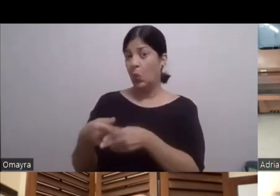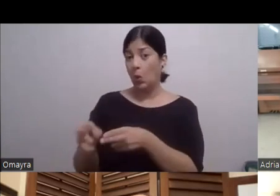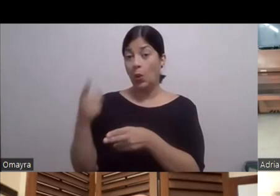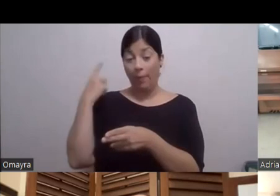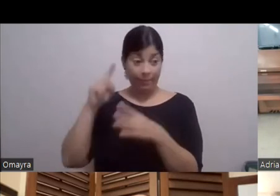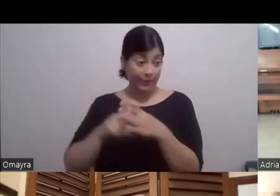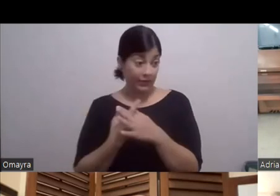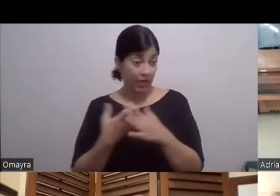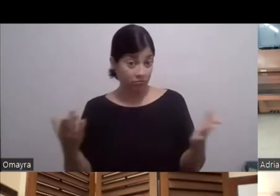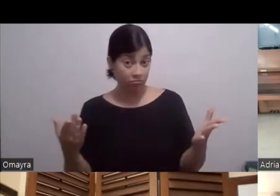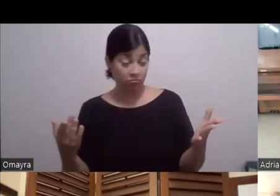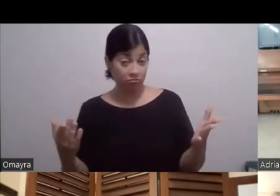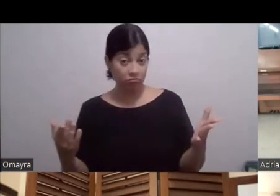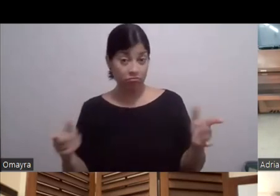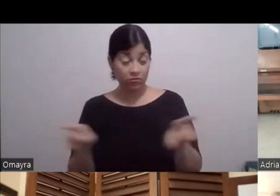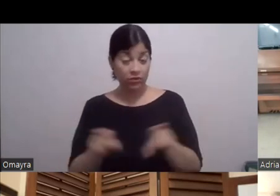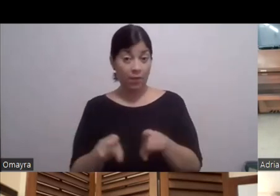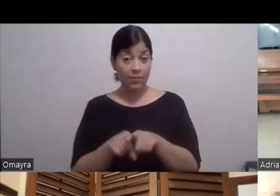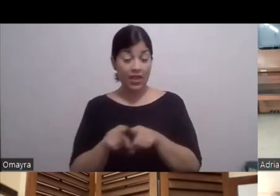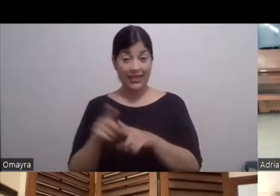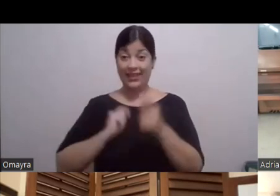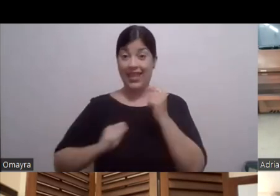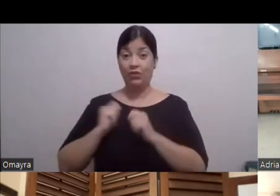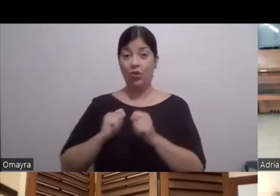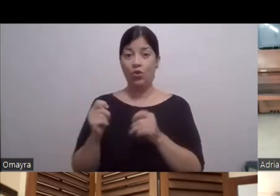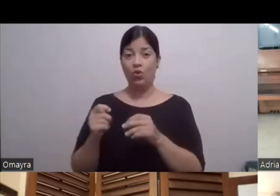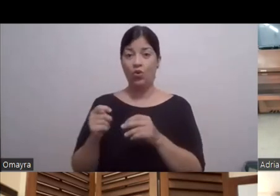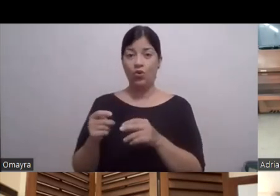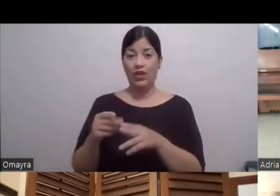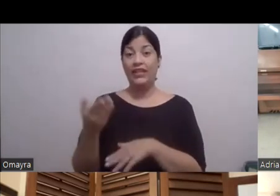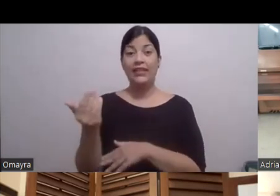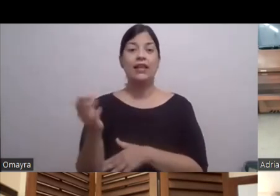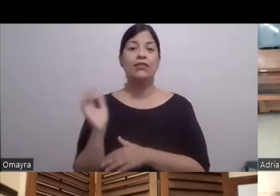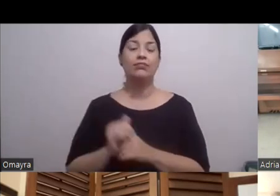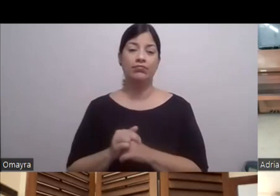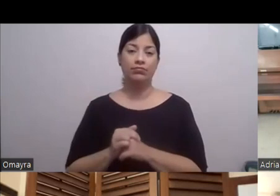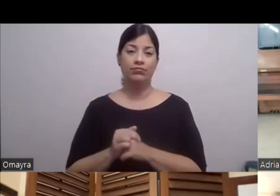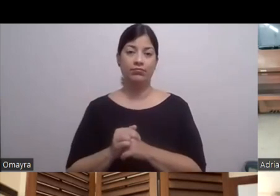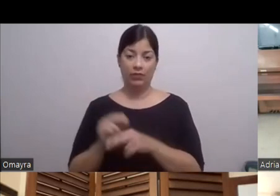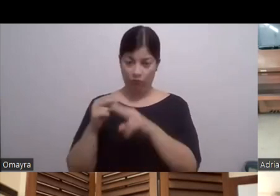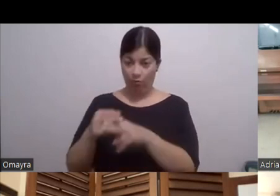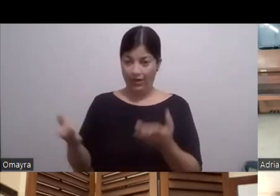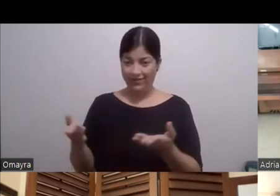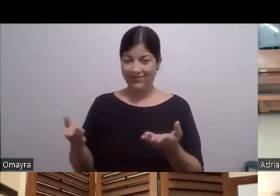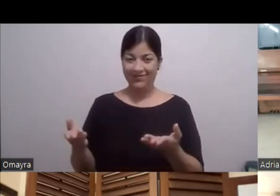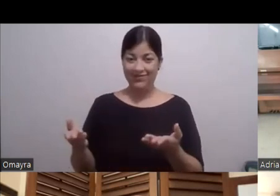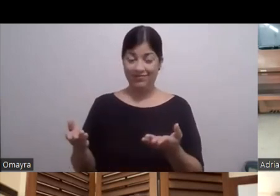Que está escribiendo También Este teatro en corto ¿Cómo se llama? Teatro en 15 Como le dice acá Es buenísimo O sea Para todos